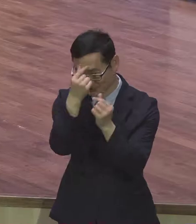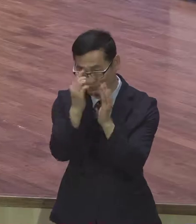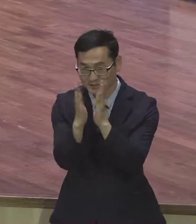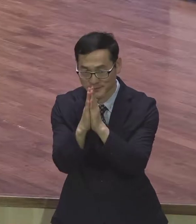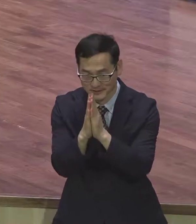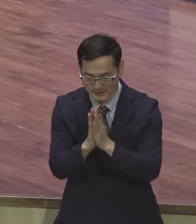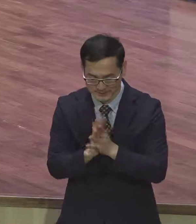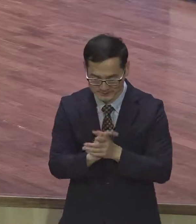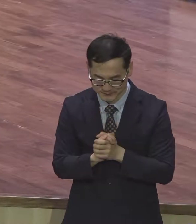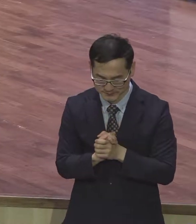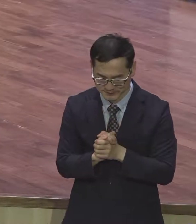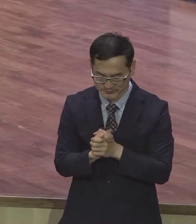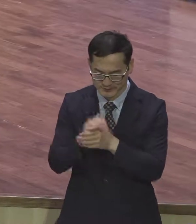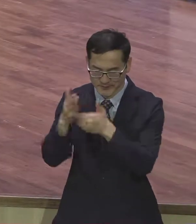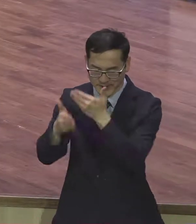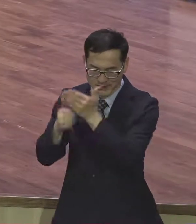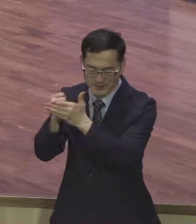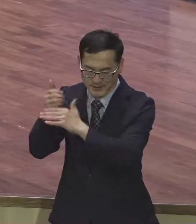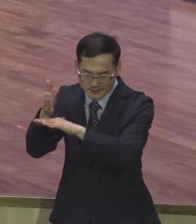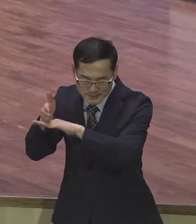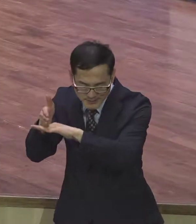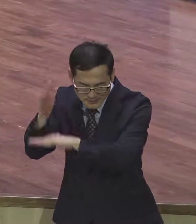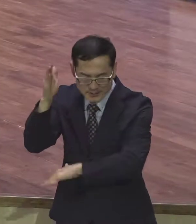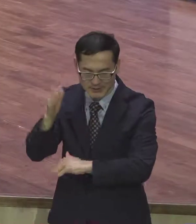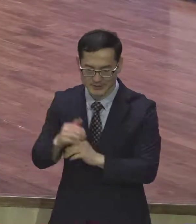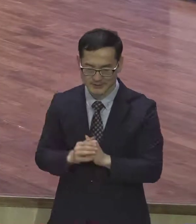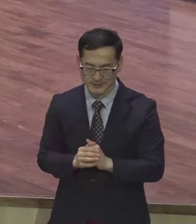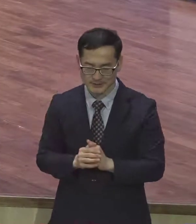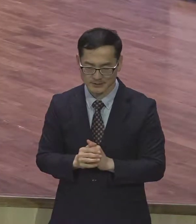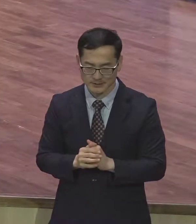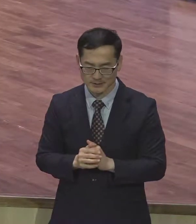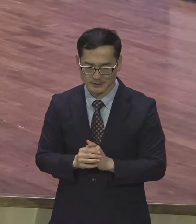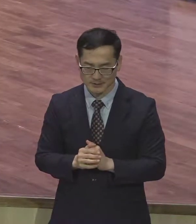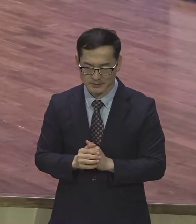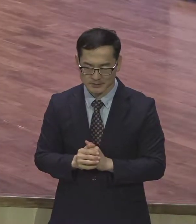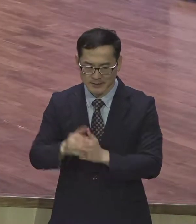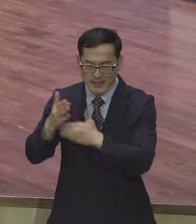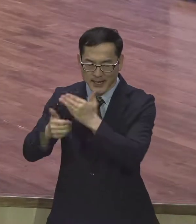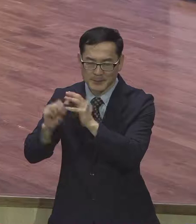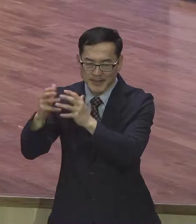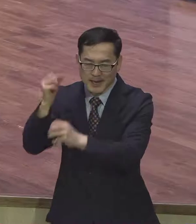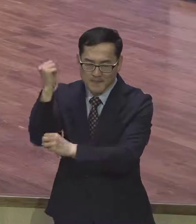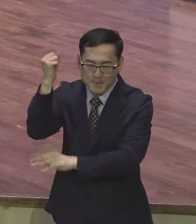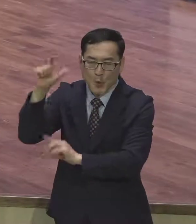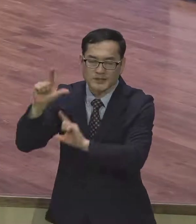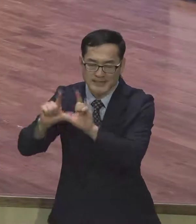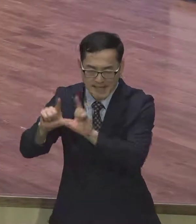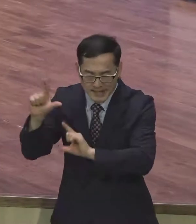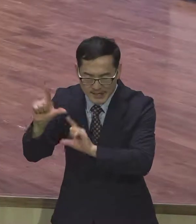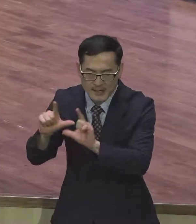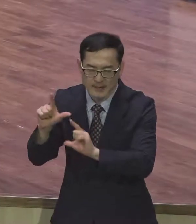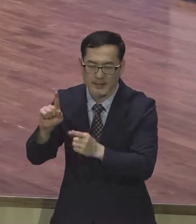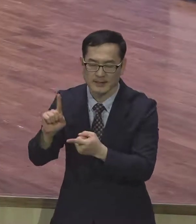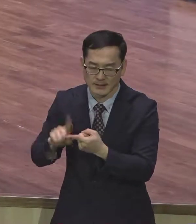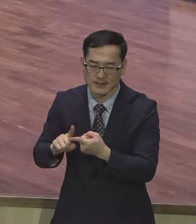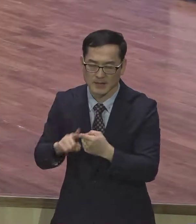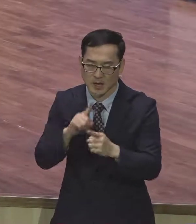아버지 참 감사합니다 오늘 우리에게 하나님 나라의 본질에 대해서 말씀을 듣게 하시니 감사합니다